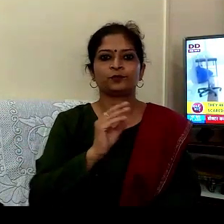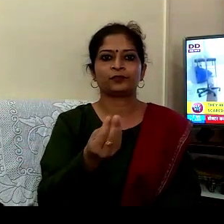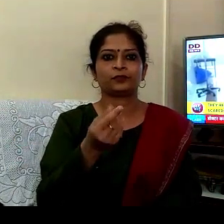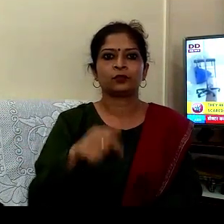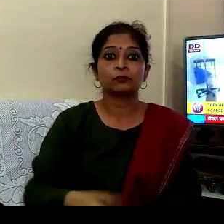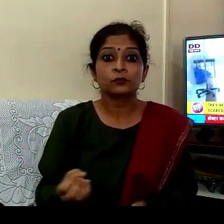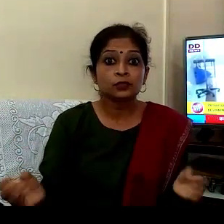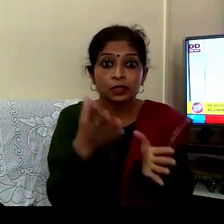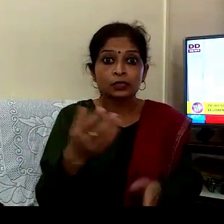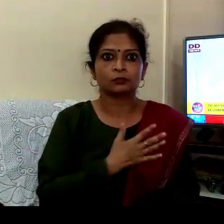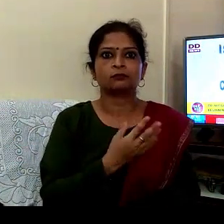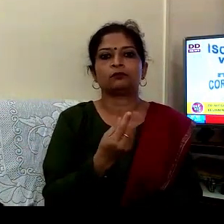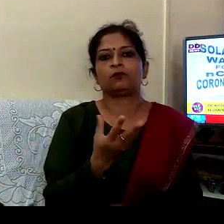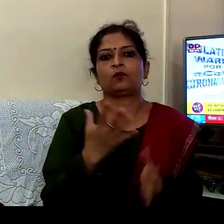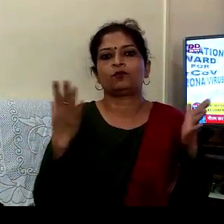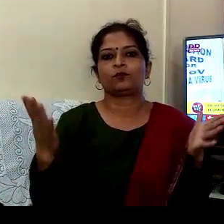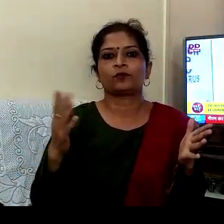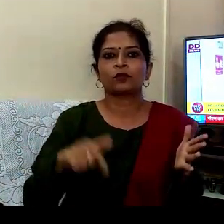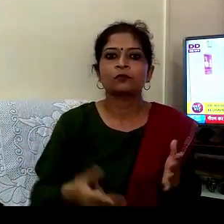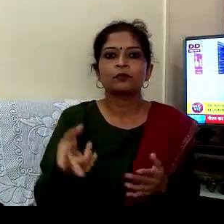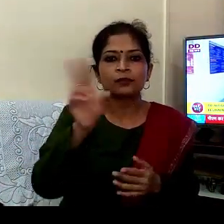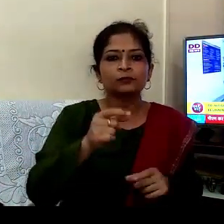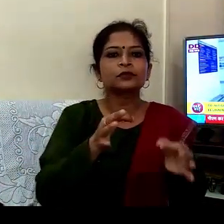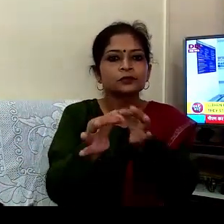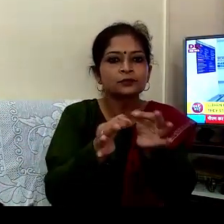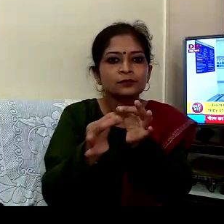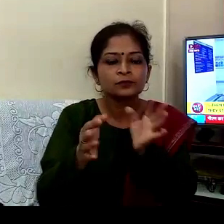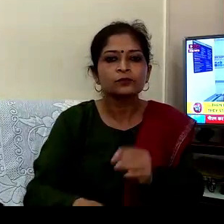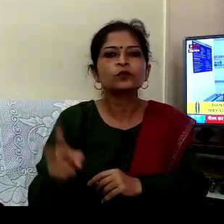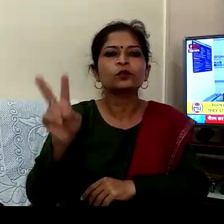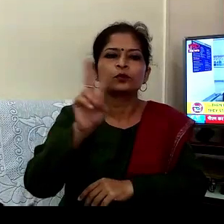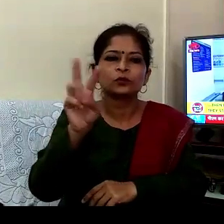کو در جاتے ہیں شروع میں ڈر جاتے ہیں بھر جب ہم سمجھ جاتے ہیں تو دوسرے تیسرے دن تک جب وہ